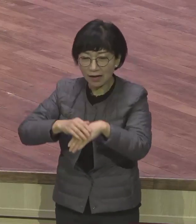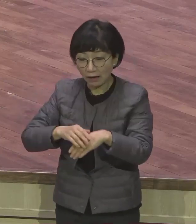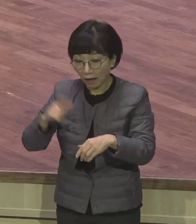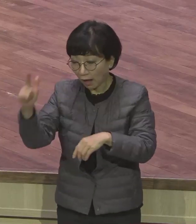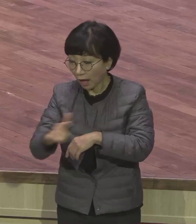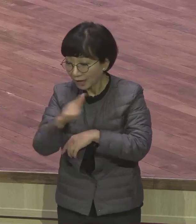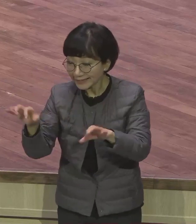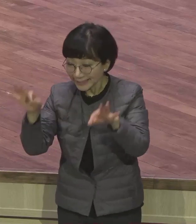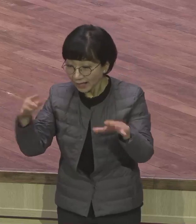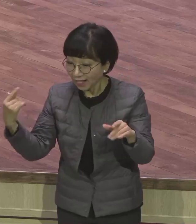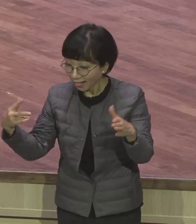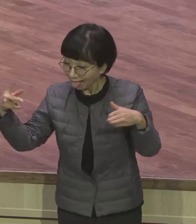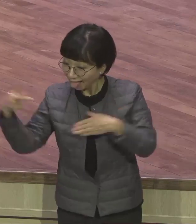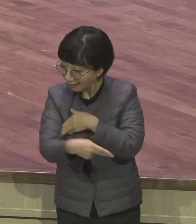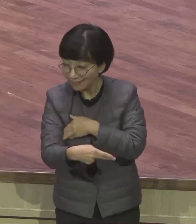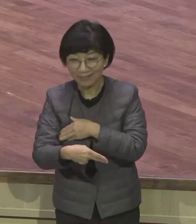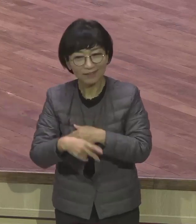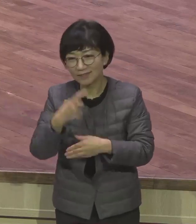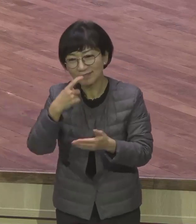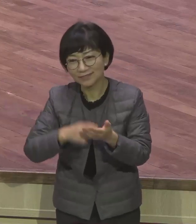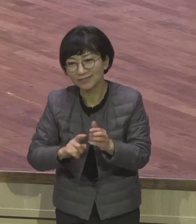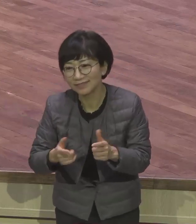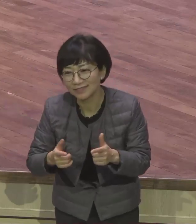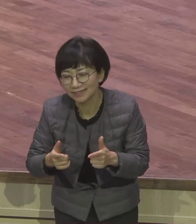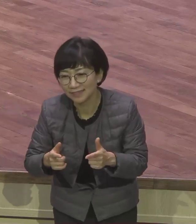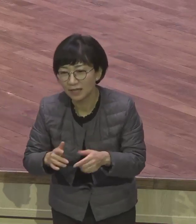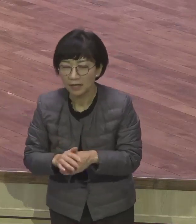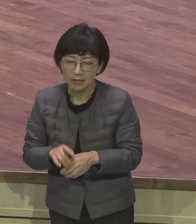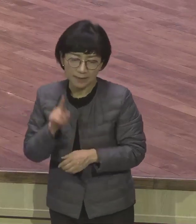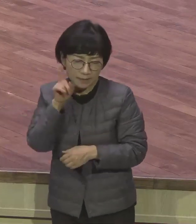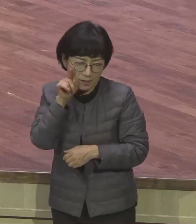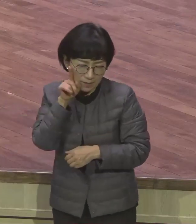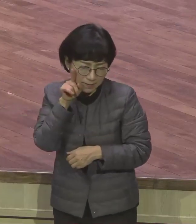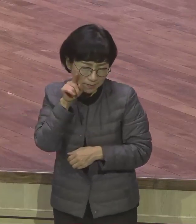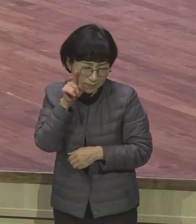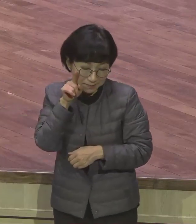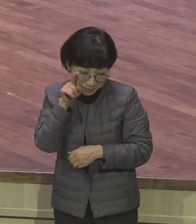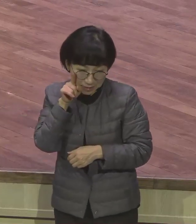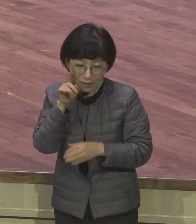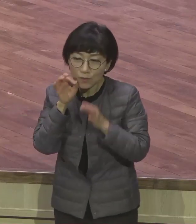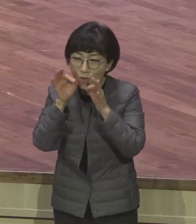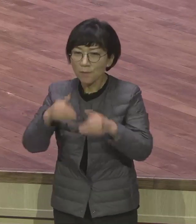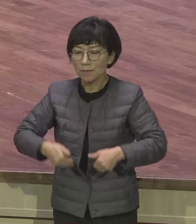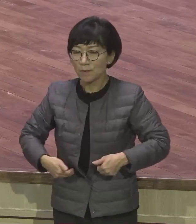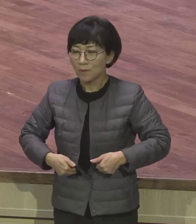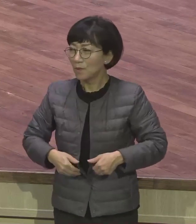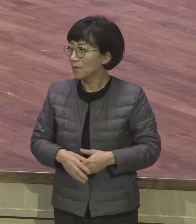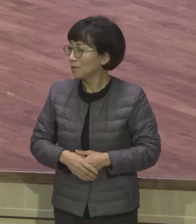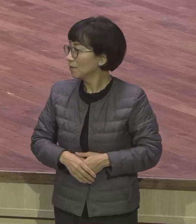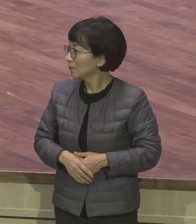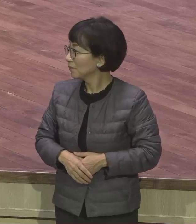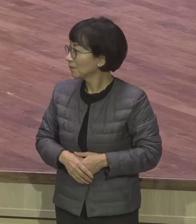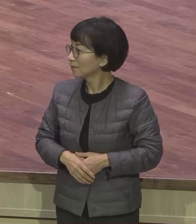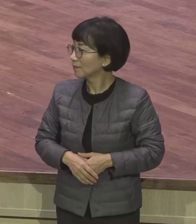어떤 발작을 해도 살려내야 돼요 책임져야 돼요 구원해 주었기 때문에 책임져야 된다고 굉장히 중요합니다